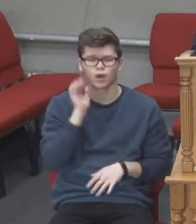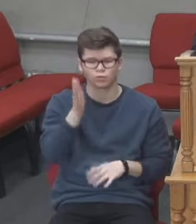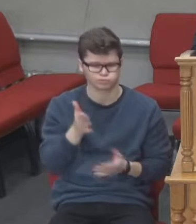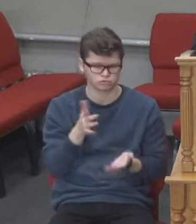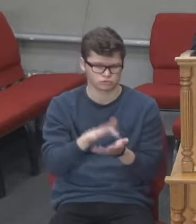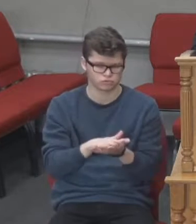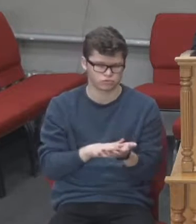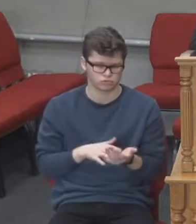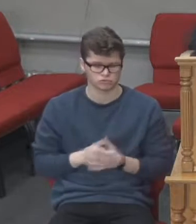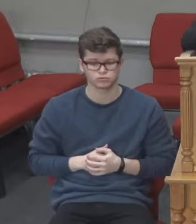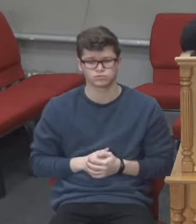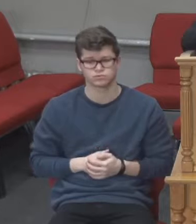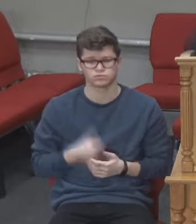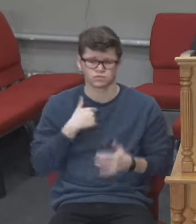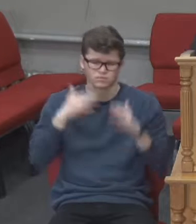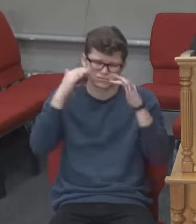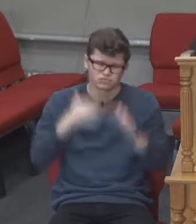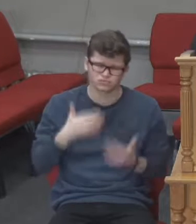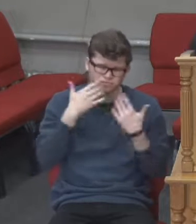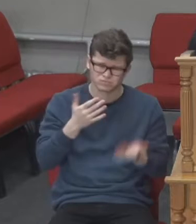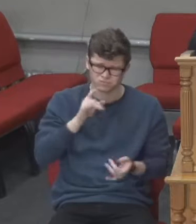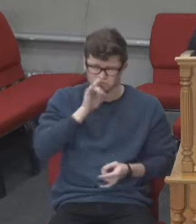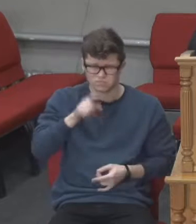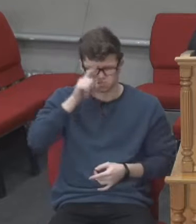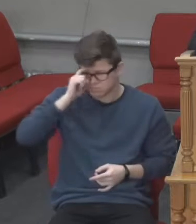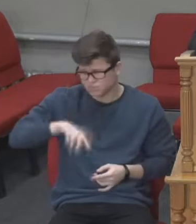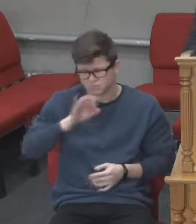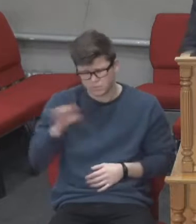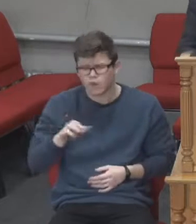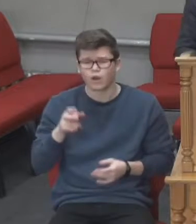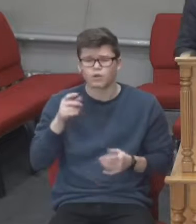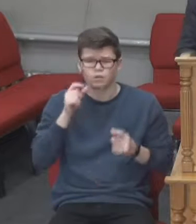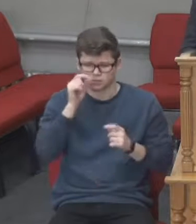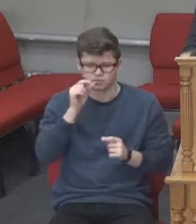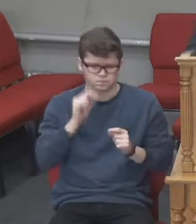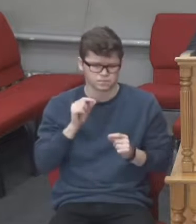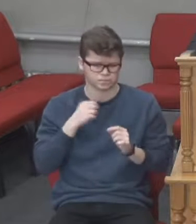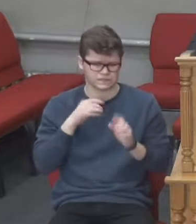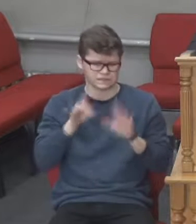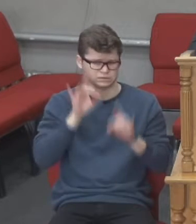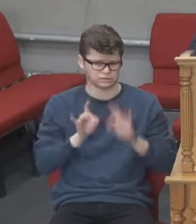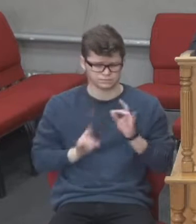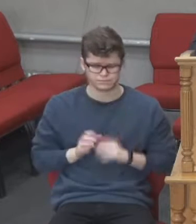відбуватися. Ми не будемо прочитувати весь розділ, але невеликі уривки прочитаємо.